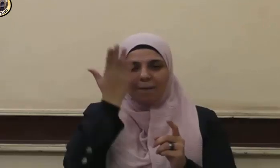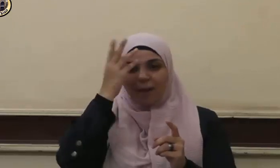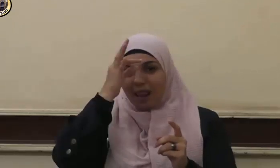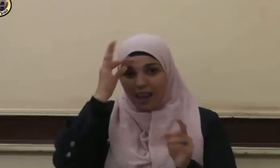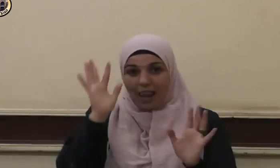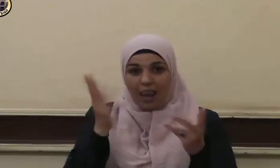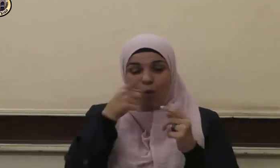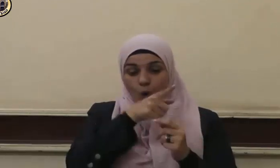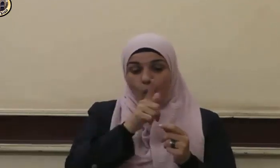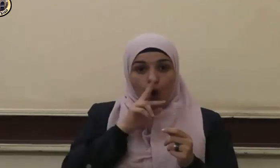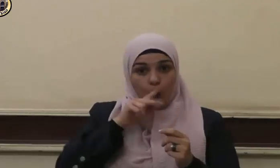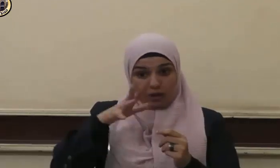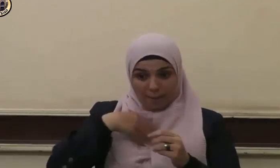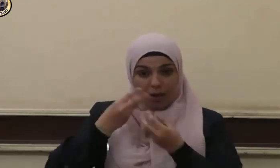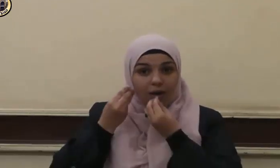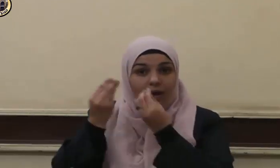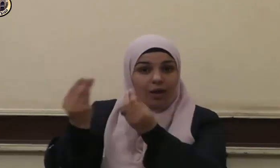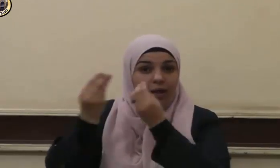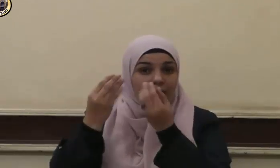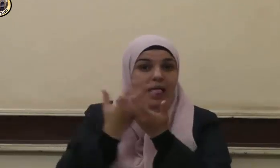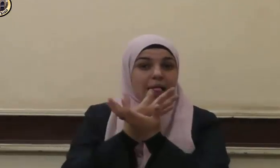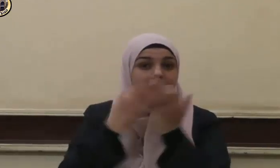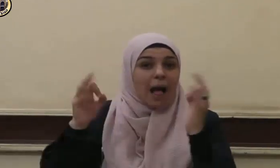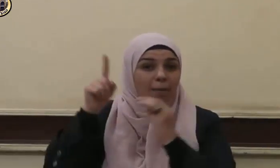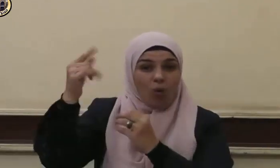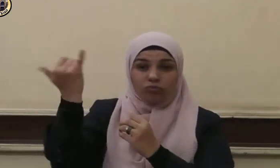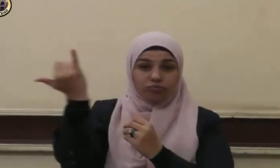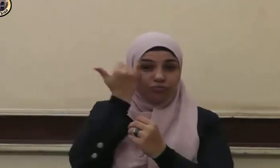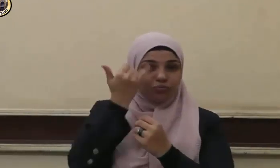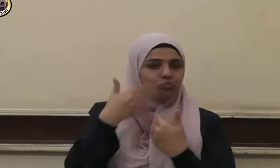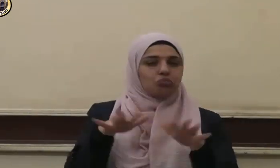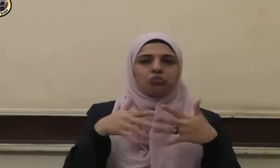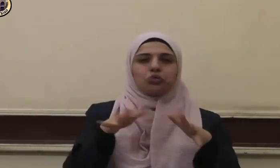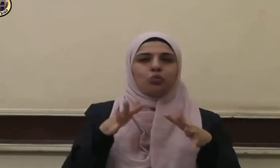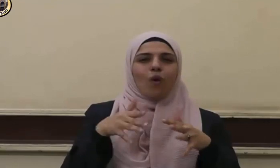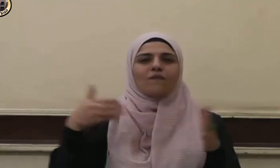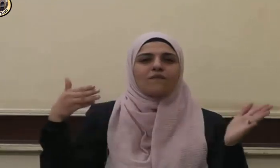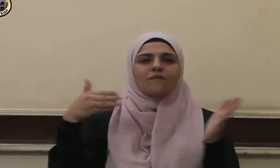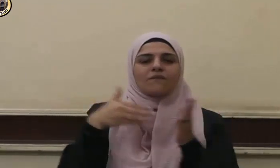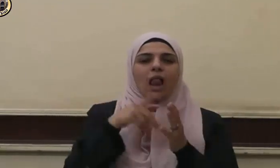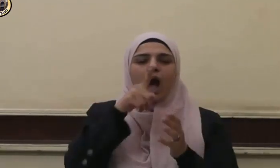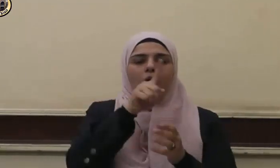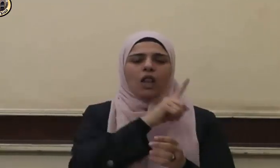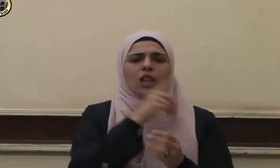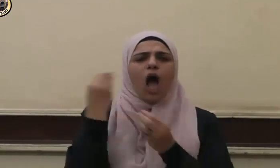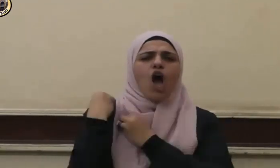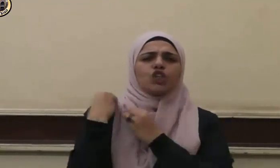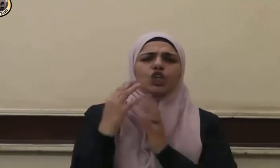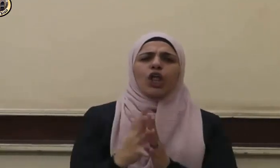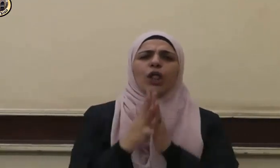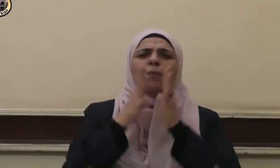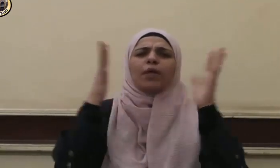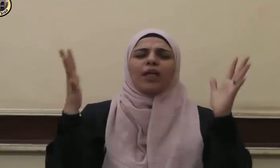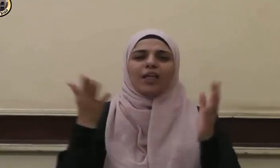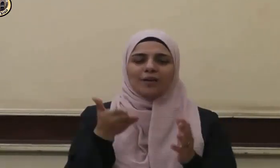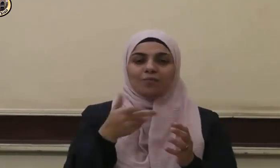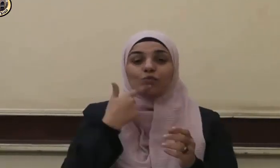كنت كما قلت فكأنما تسفهم المل ولا يزال